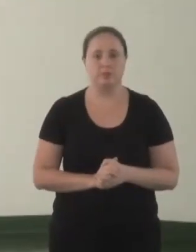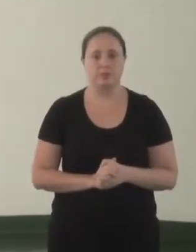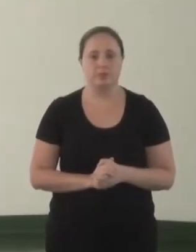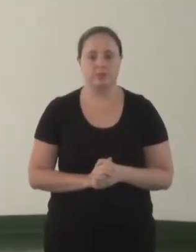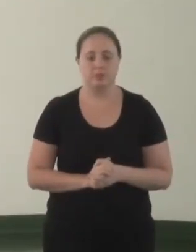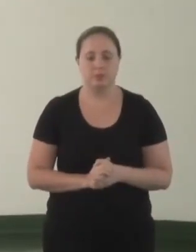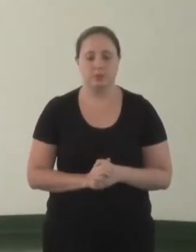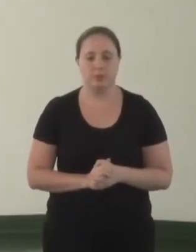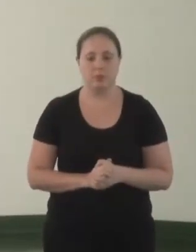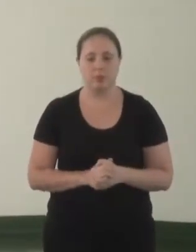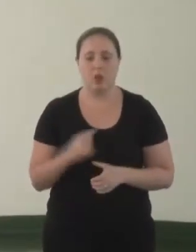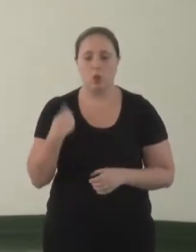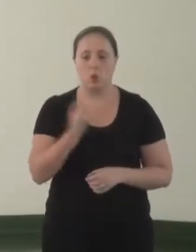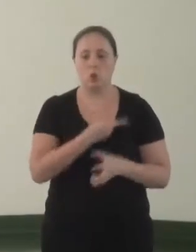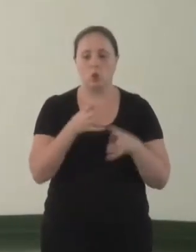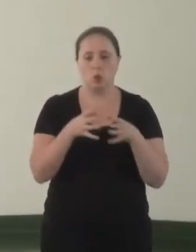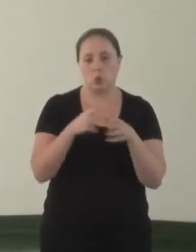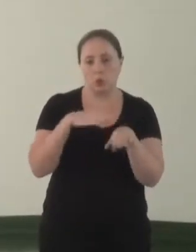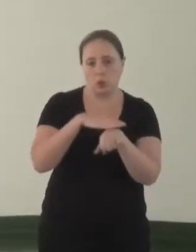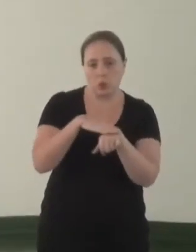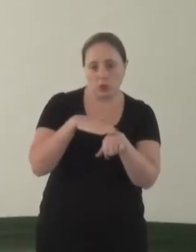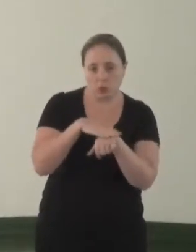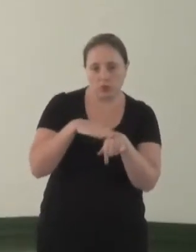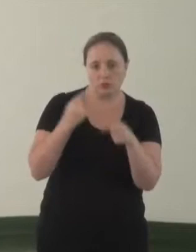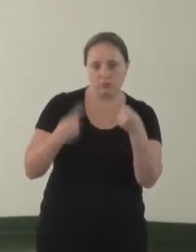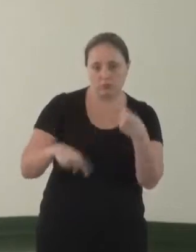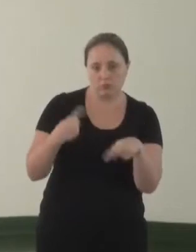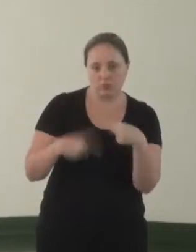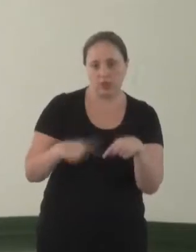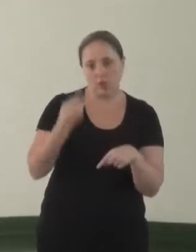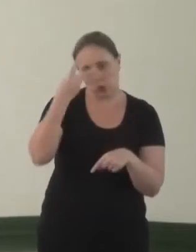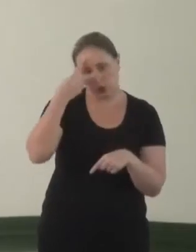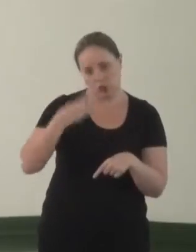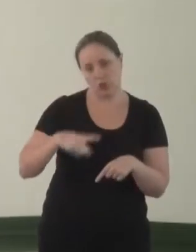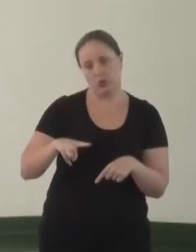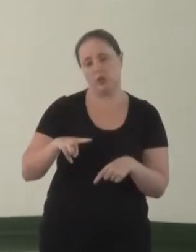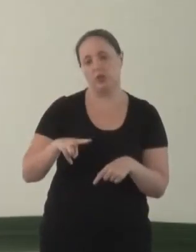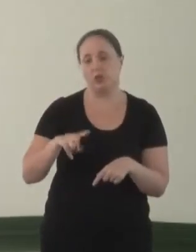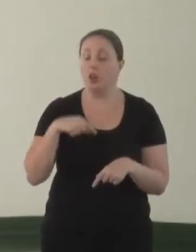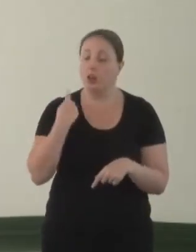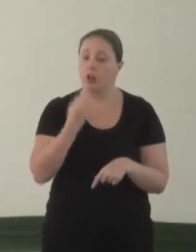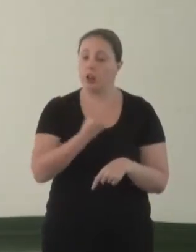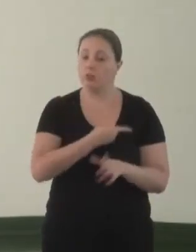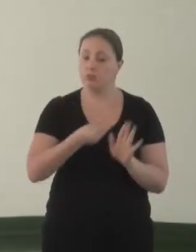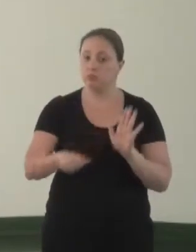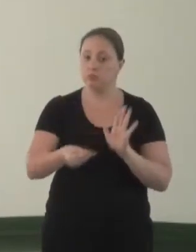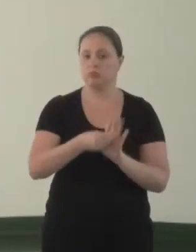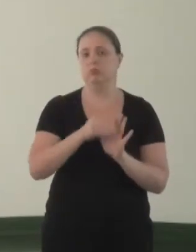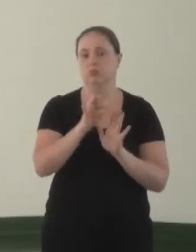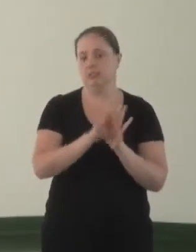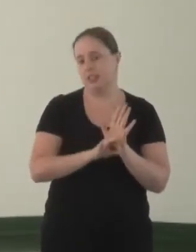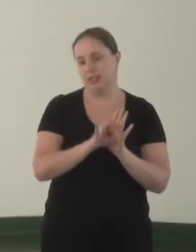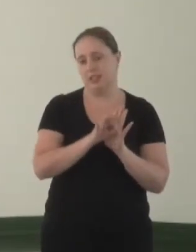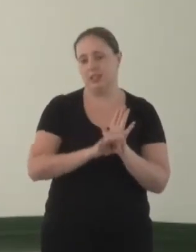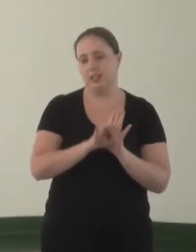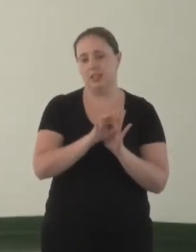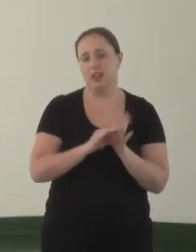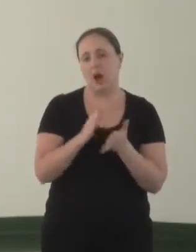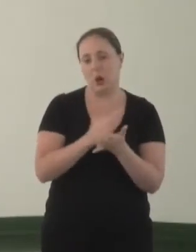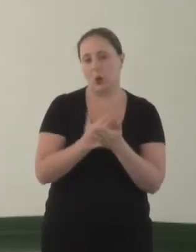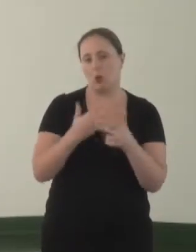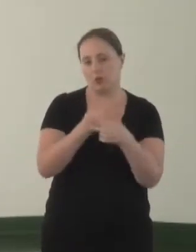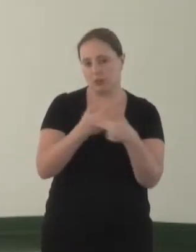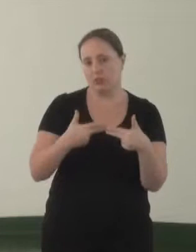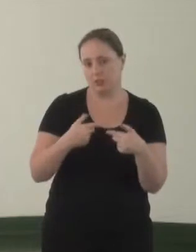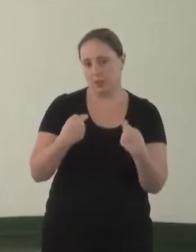O nosso grupo conversou, debateu esses dois dias, e nós colocamos aqui algumas